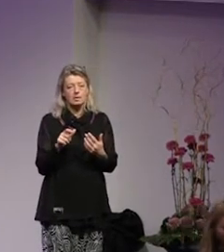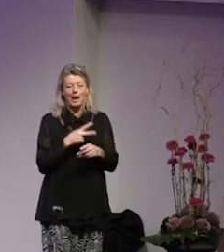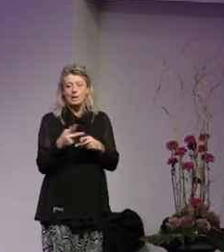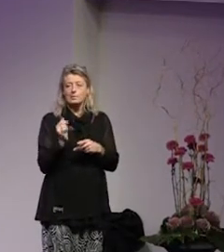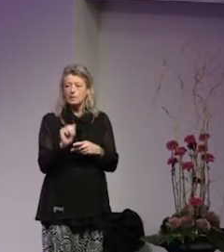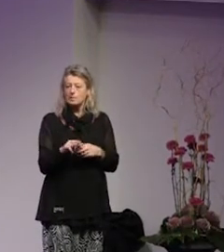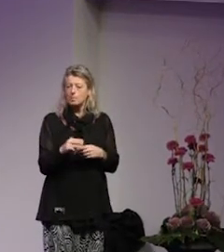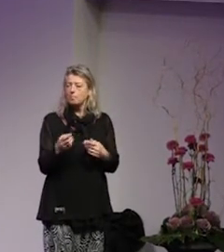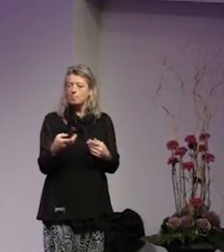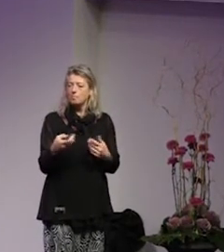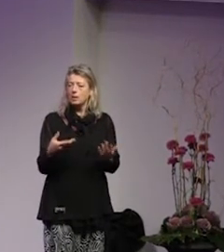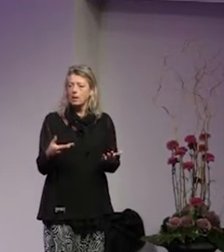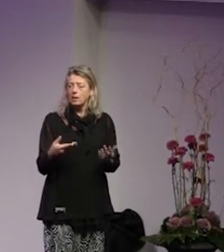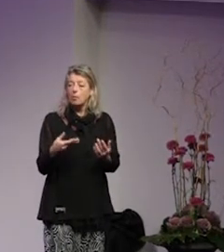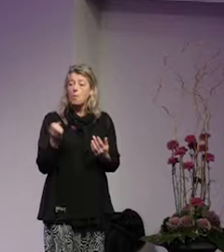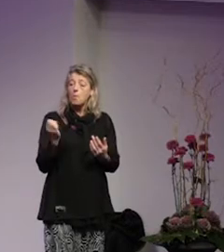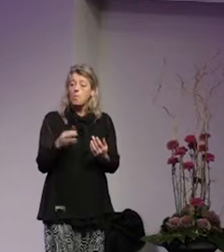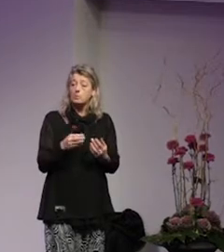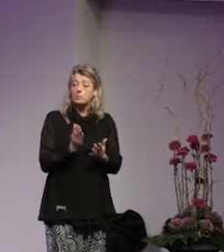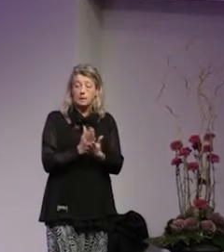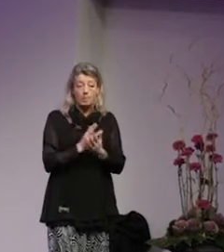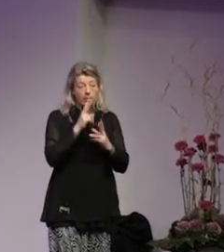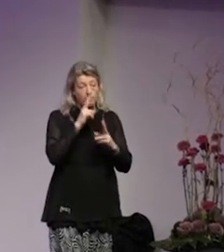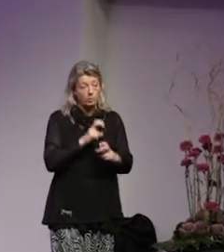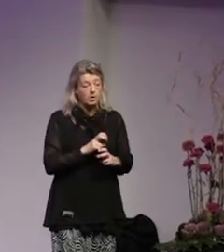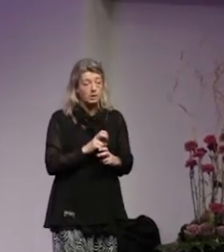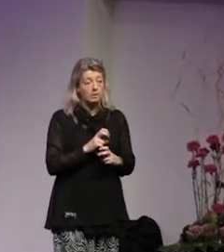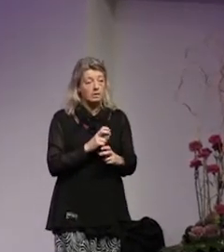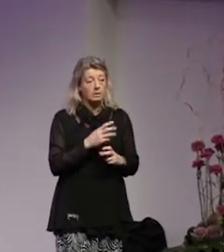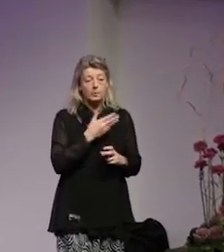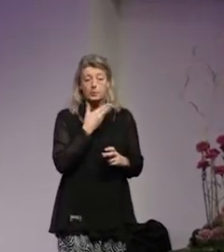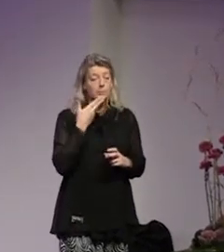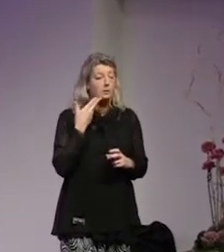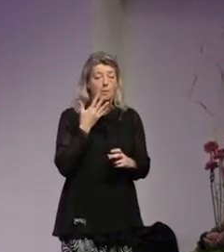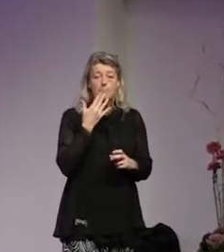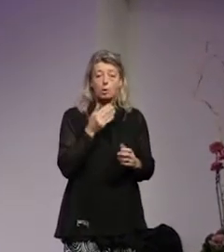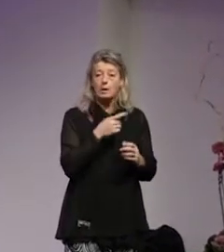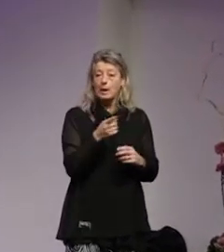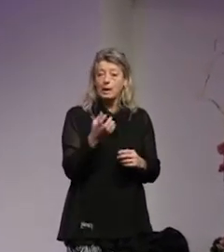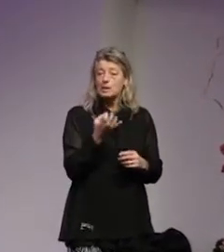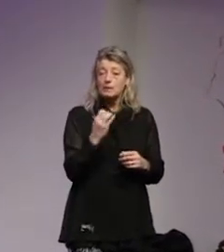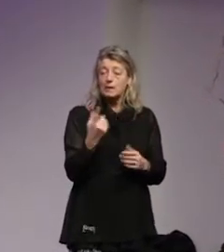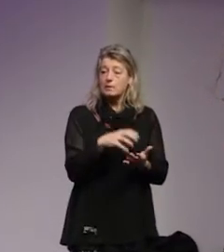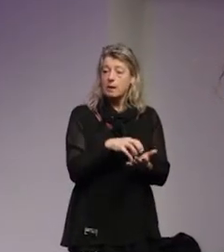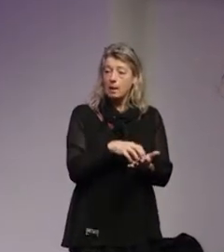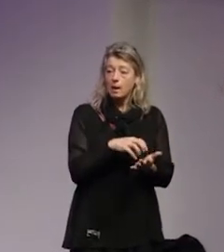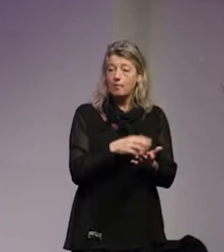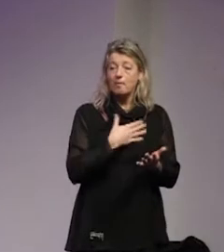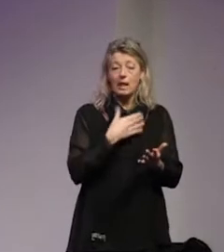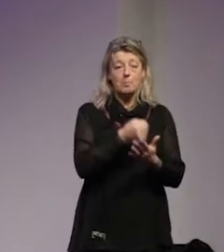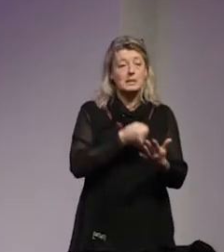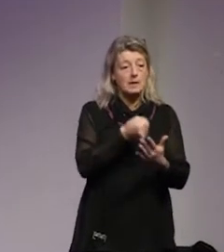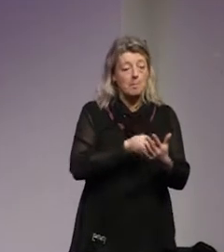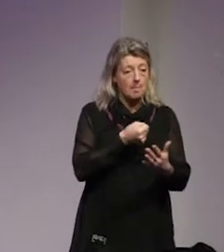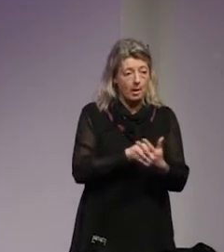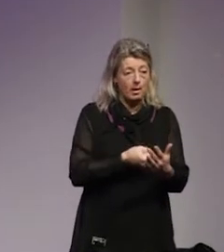extremism och om det är så att forskningen inte riktigt har talat med er i civilsamhället som vill bekämpa